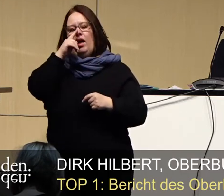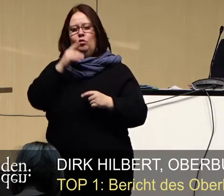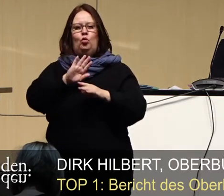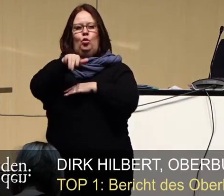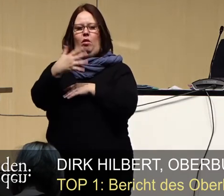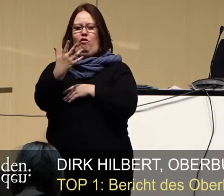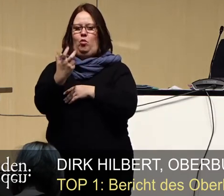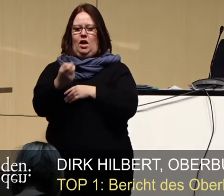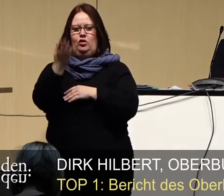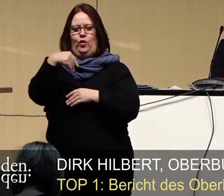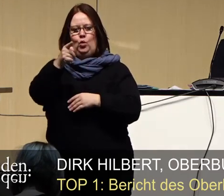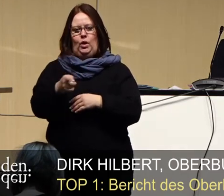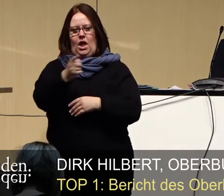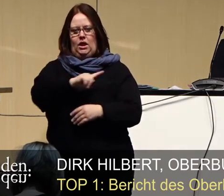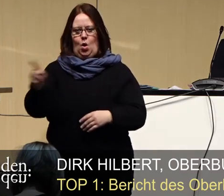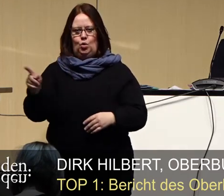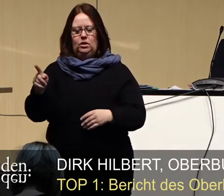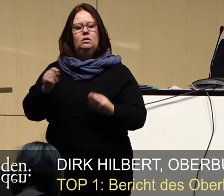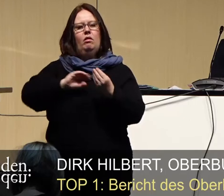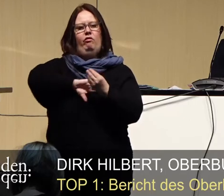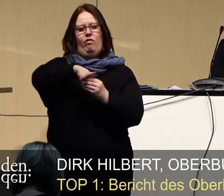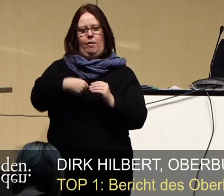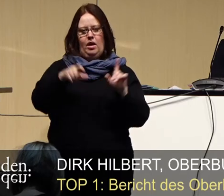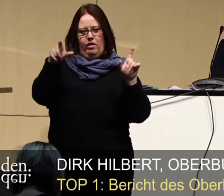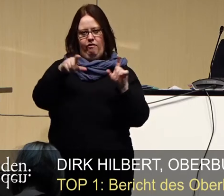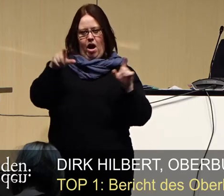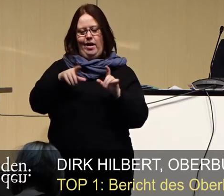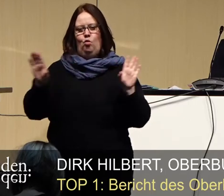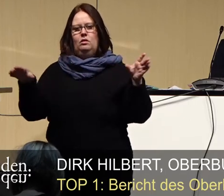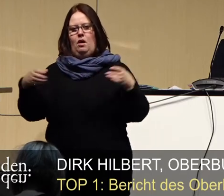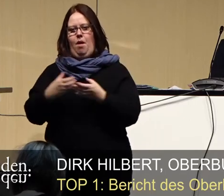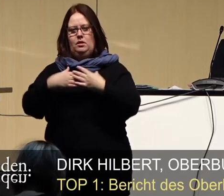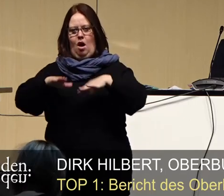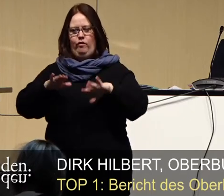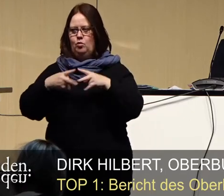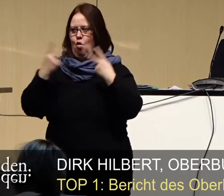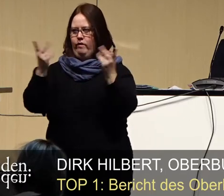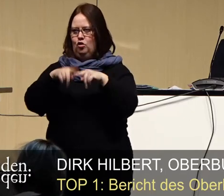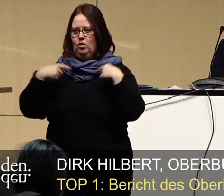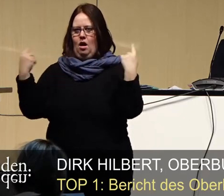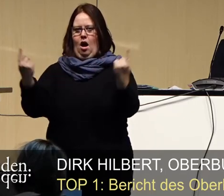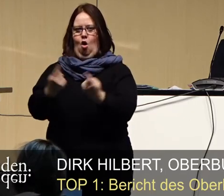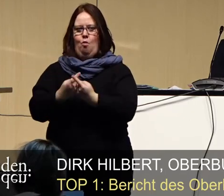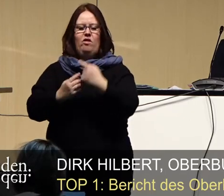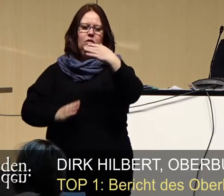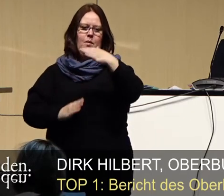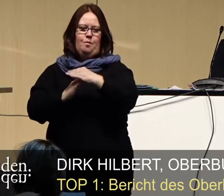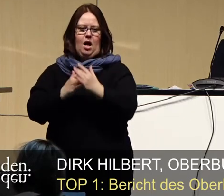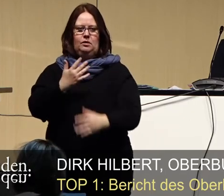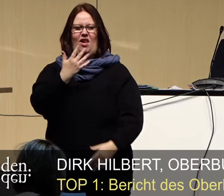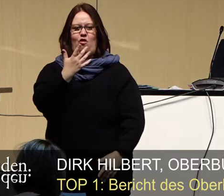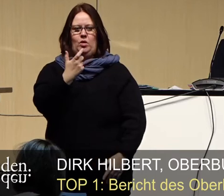Feierlichkeiten im Familienkreis und gemeinsamer Aufenthalt im öffentlichen Raum von maximal